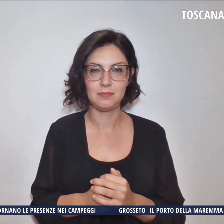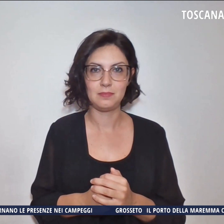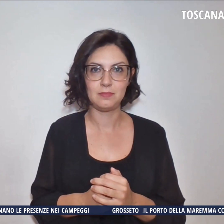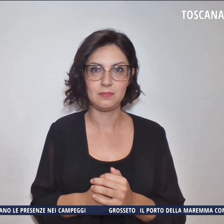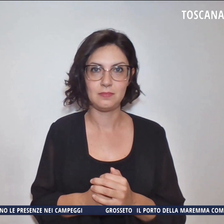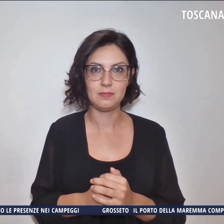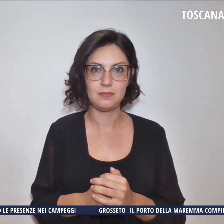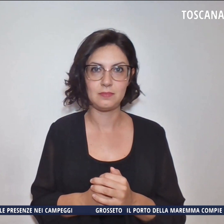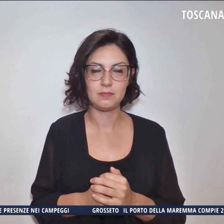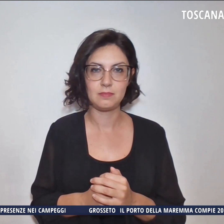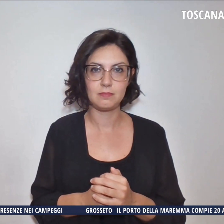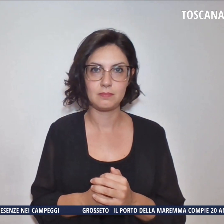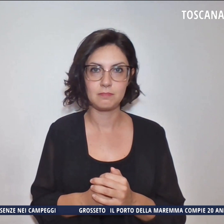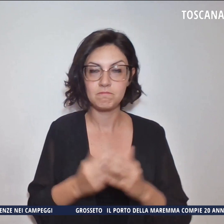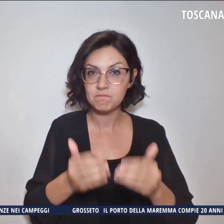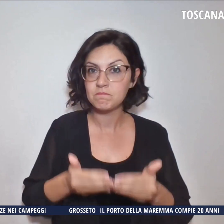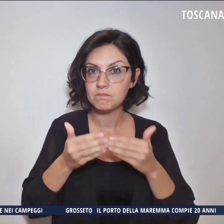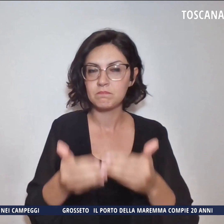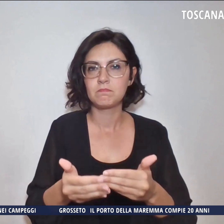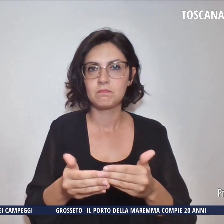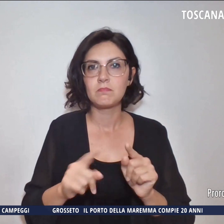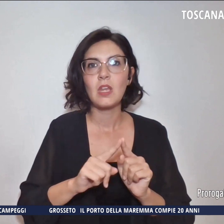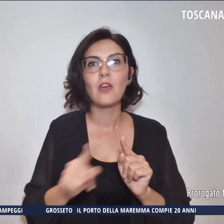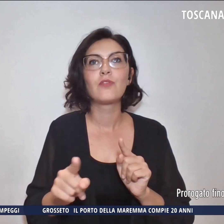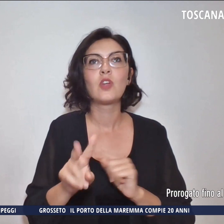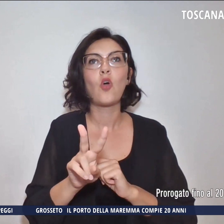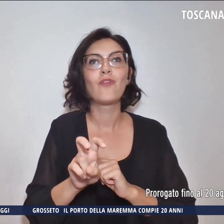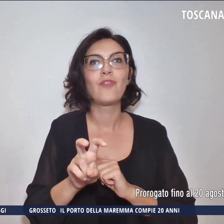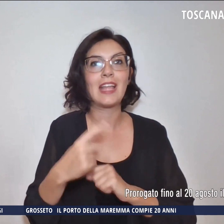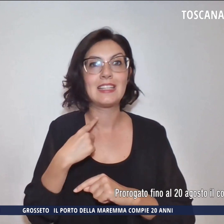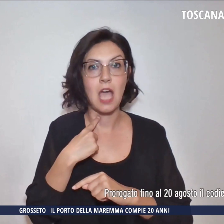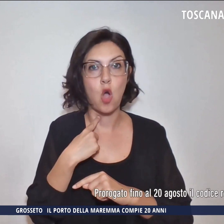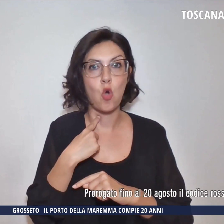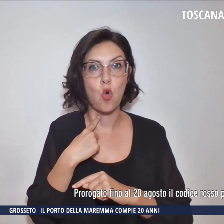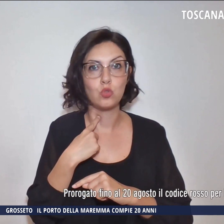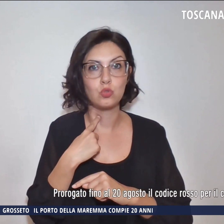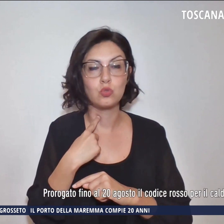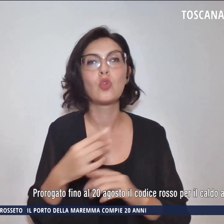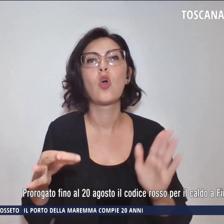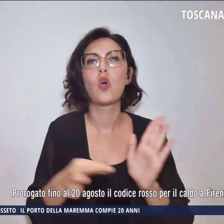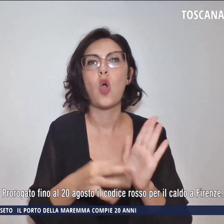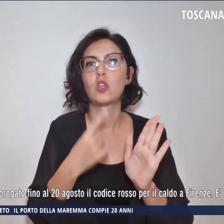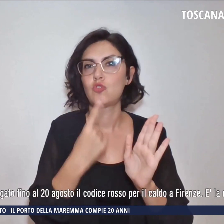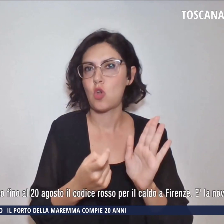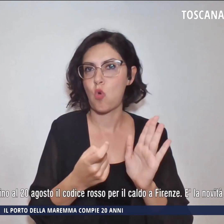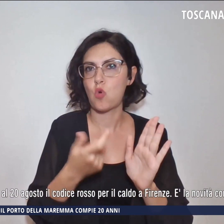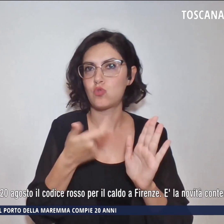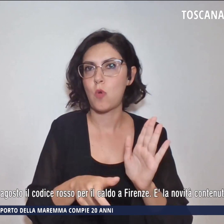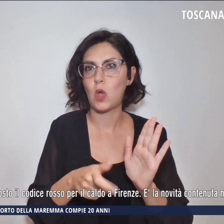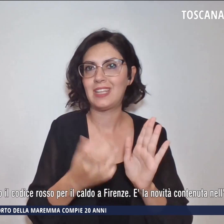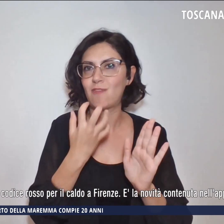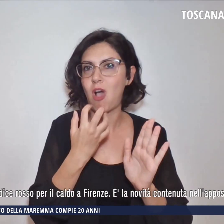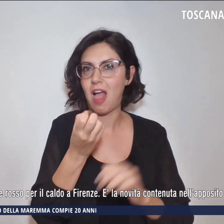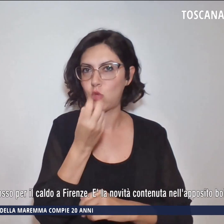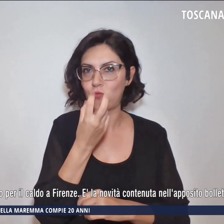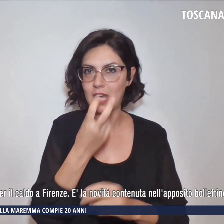Prorogato fino al 20 di agosto il codice rosso per il caldo a Firenze questi